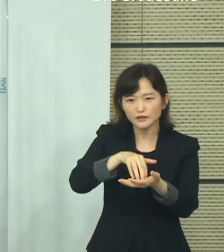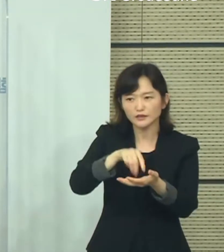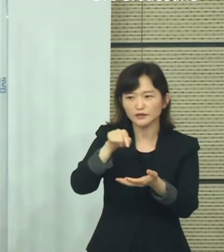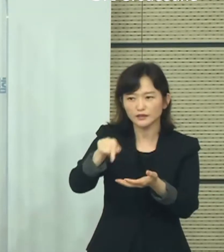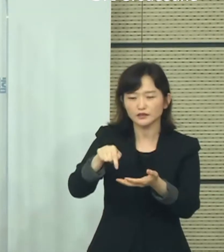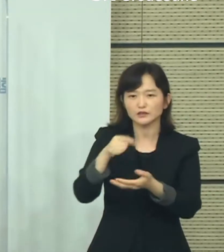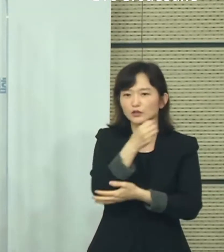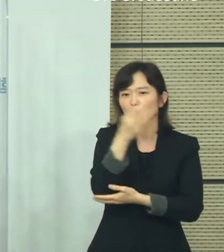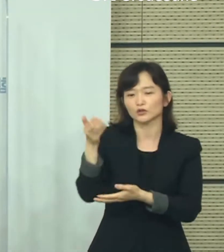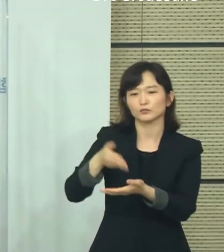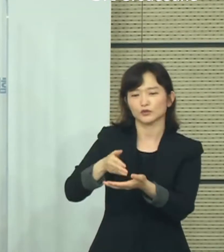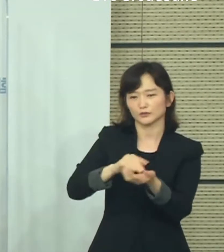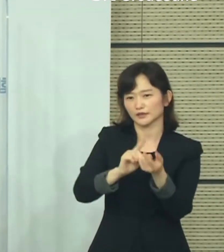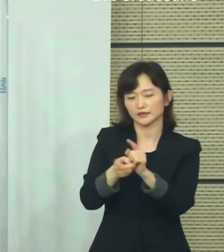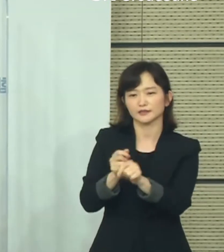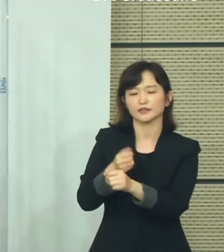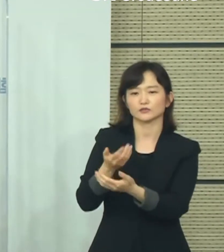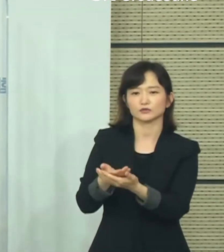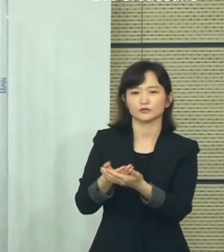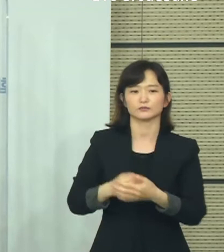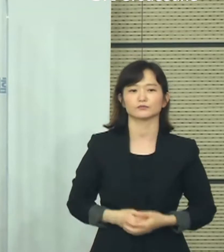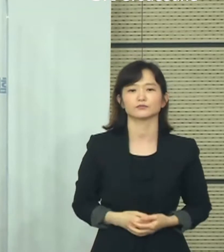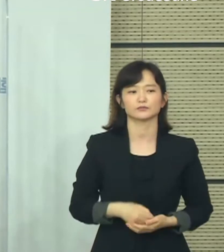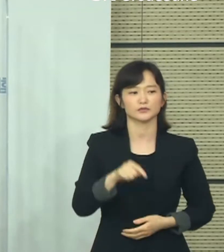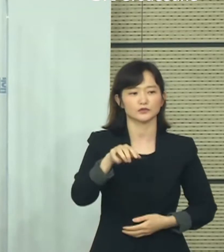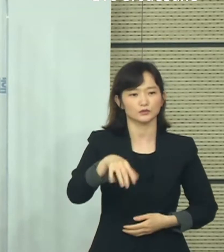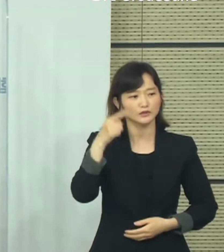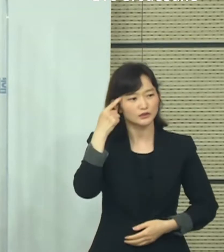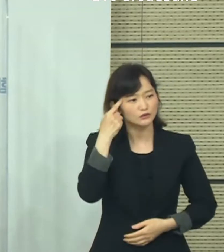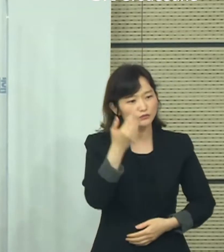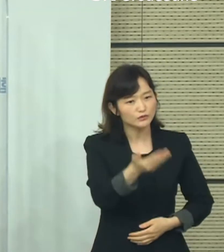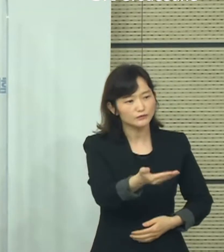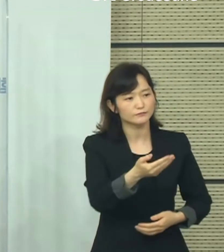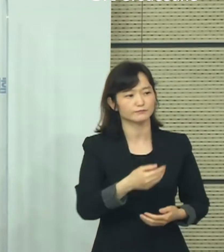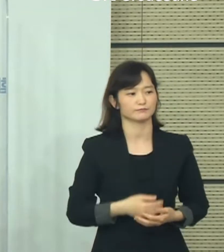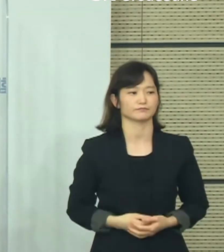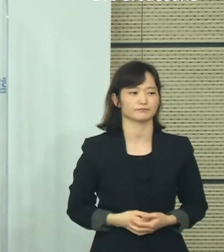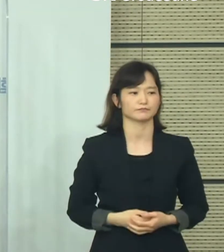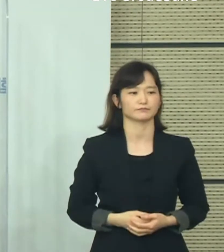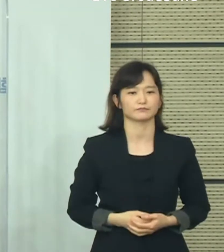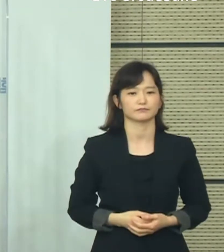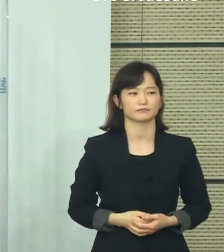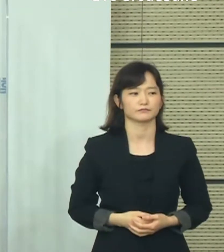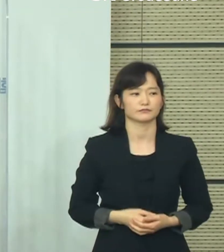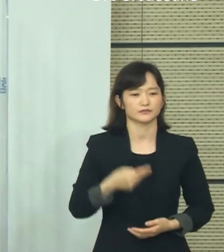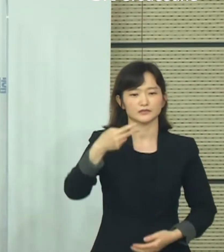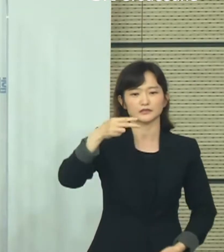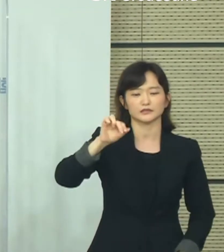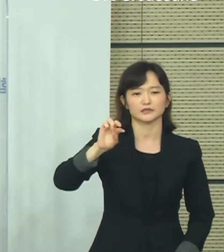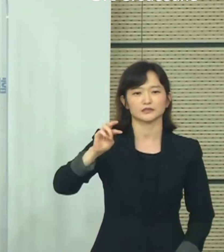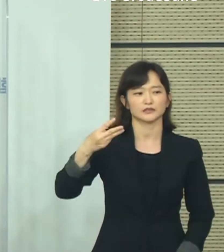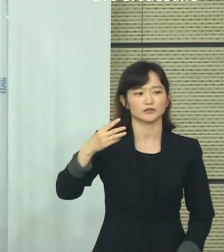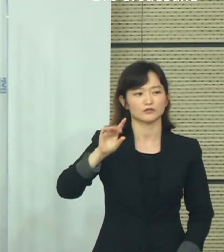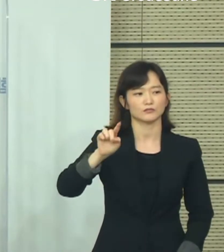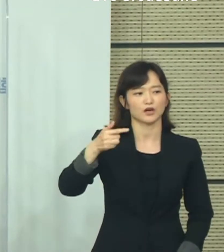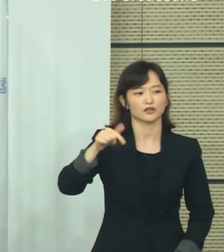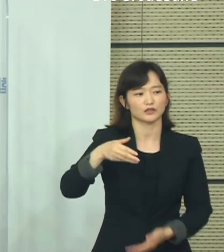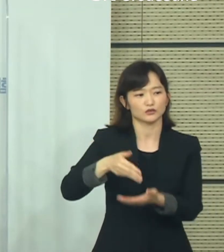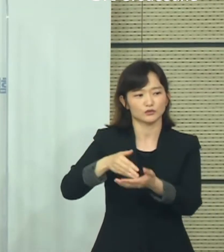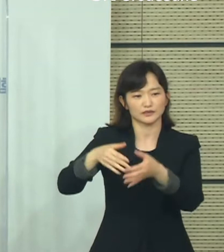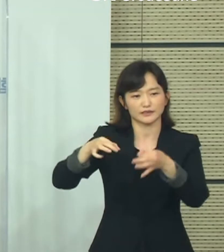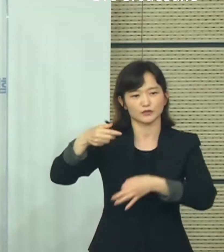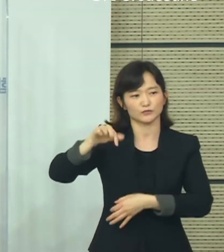대응팀으로 부탁드립니다. 현장 질의 드리도록 하겠습니다. 실버넷 뉴스 김재율 기자님